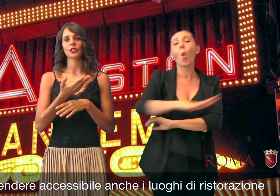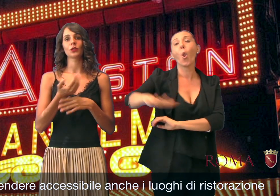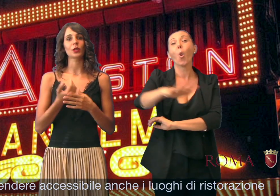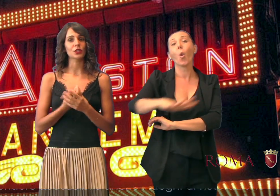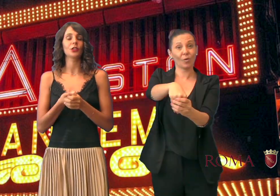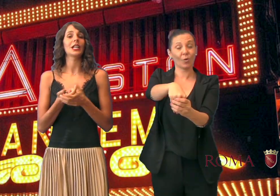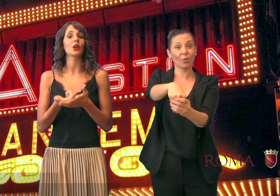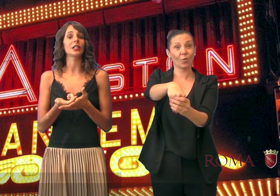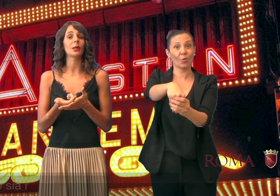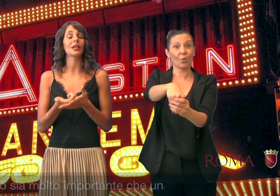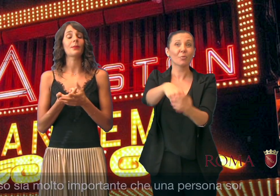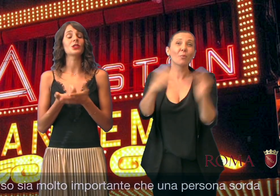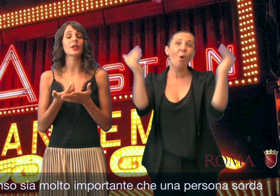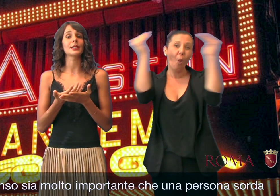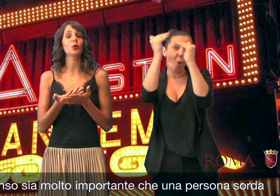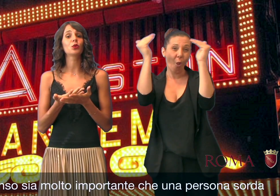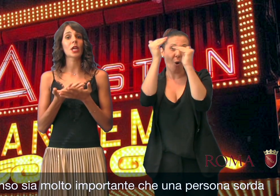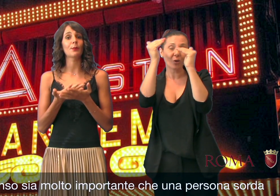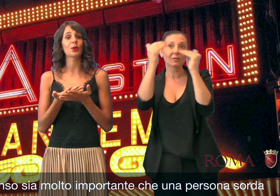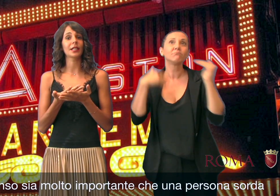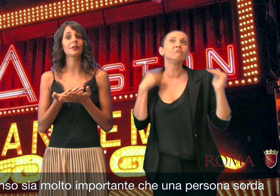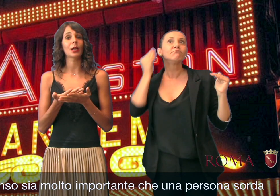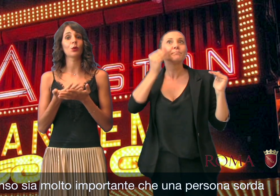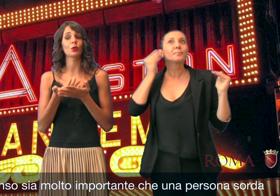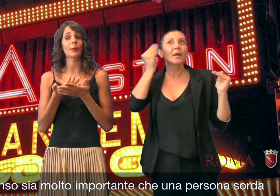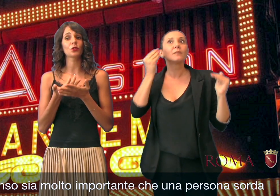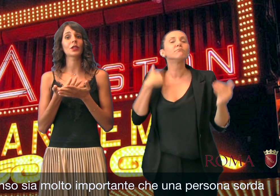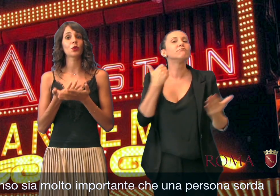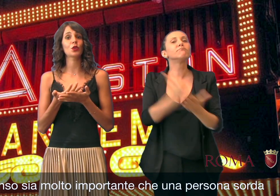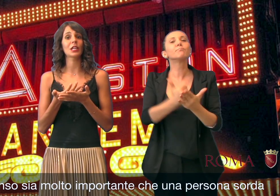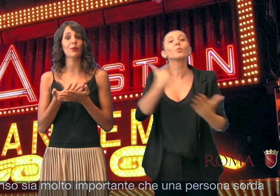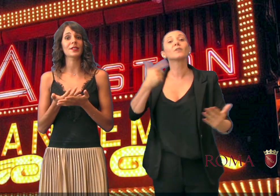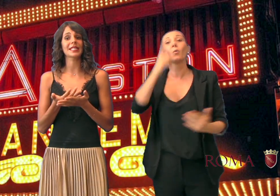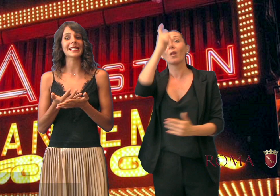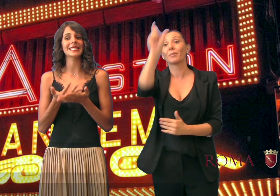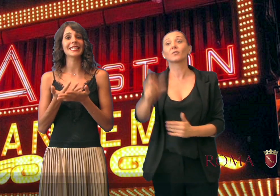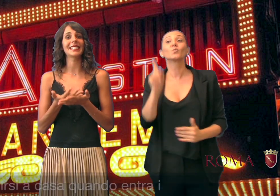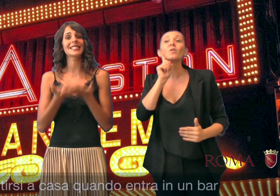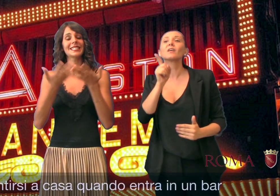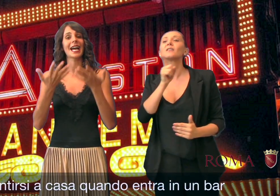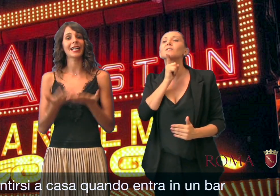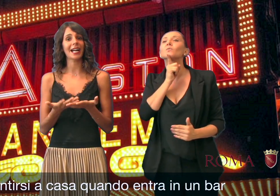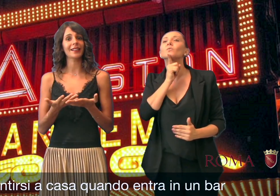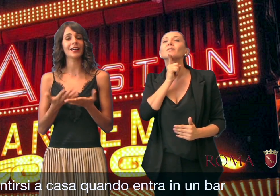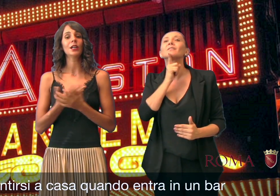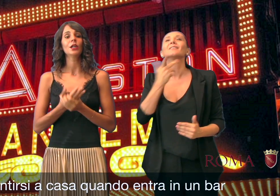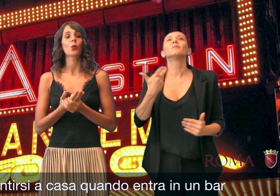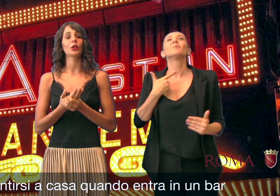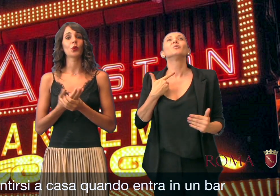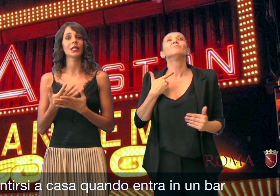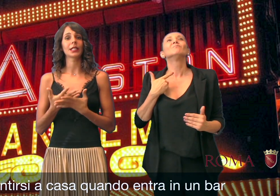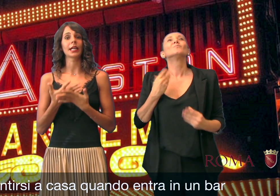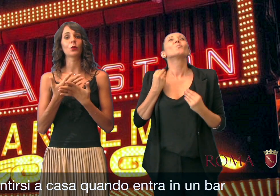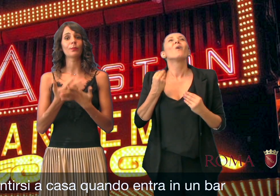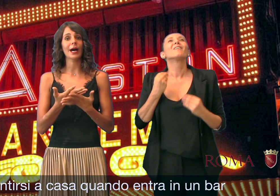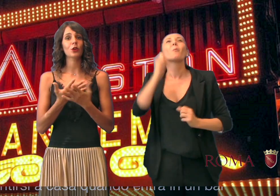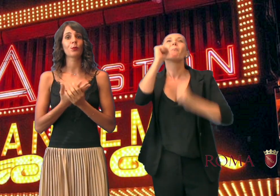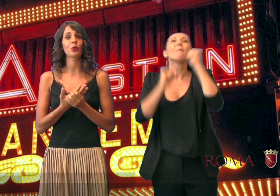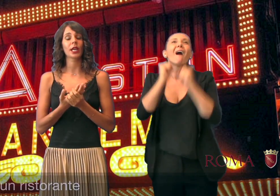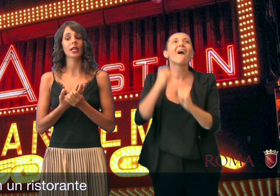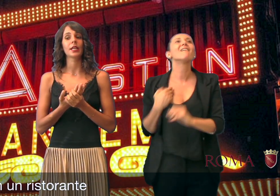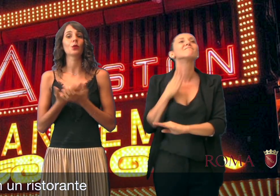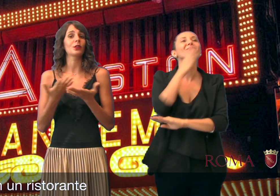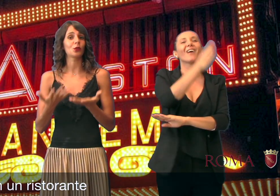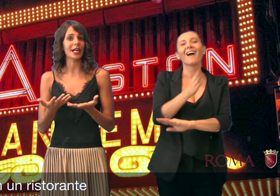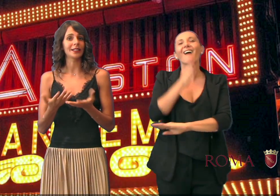ristorazione della notte, perché penso che sia molto importante che una persona sorda possa sentirsi a casa quando entra in un bar